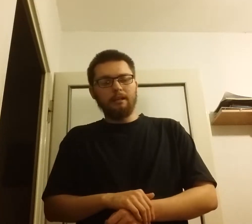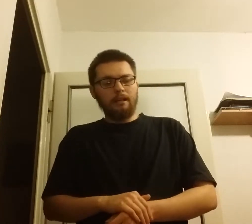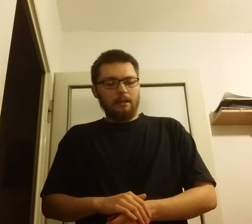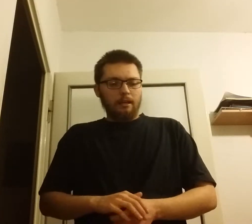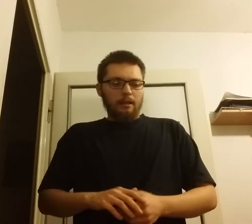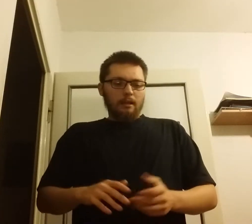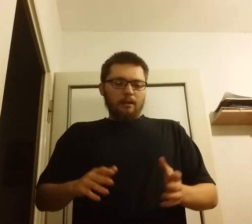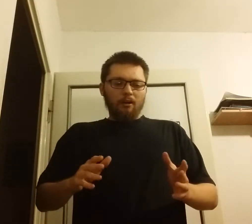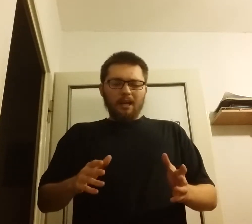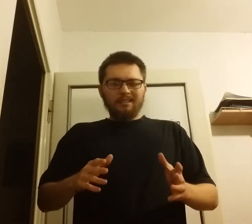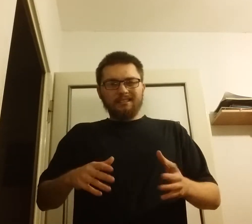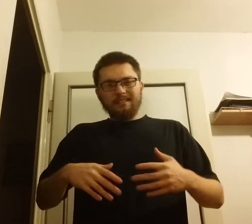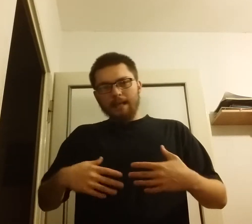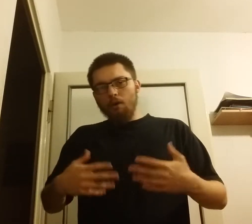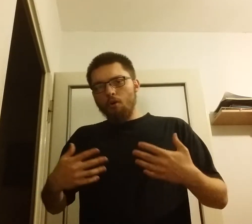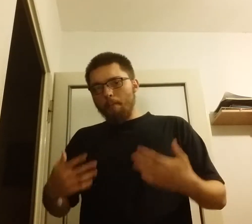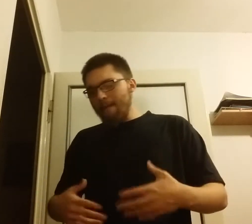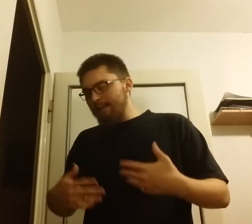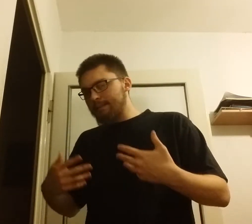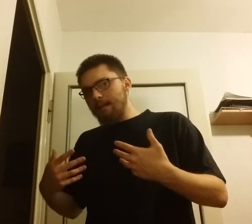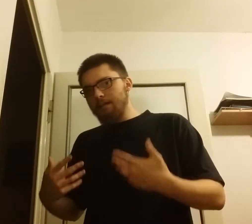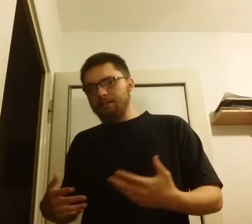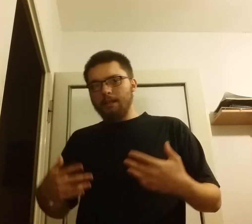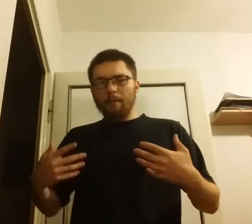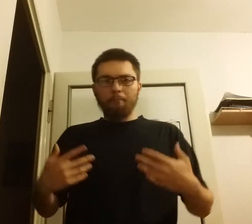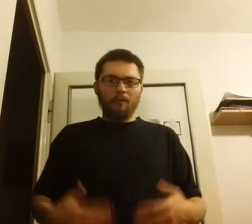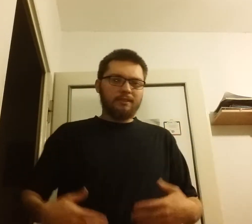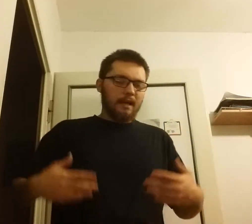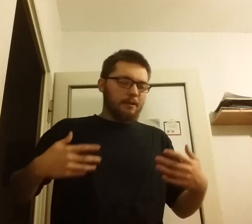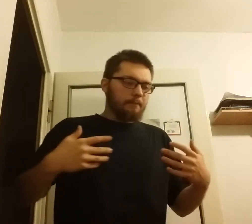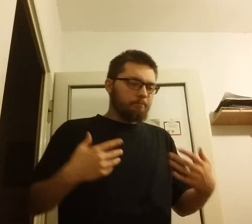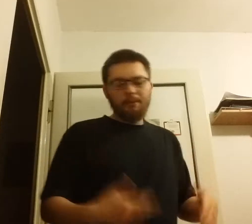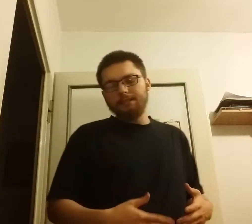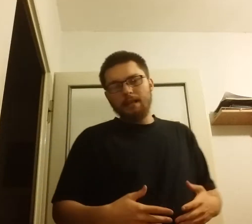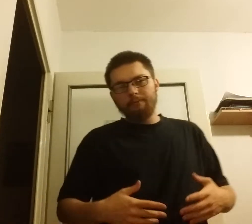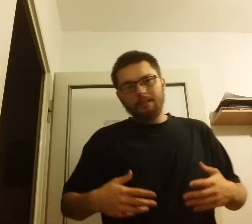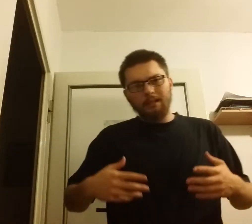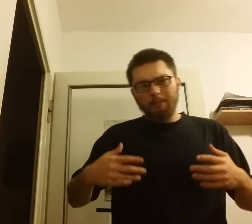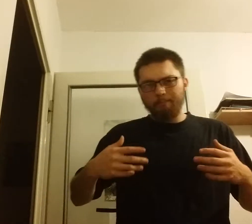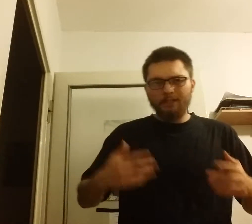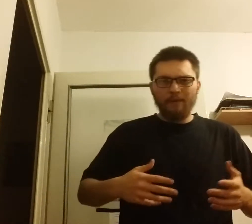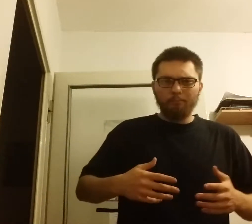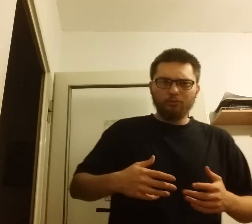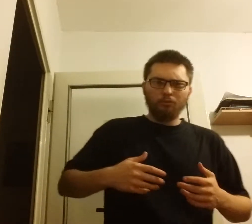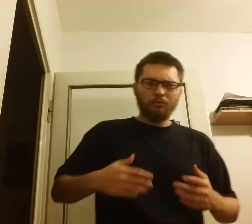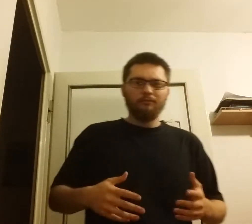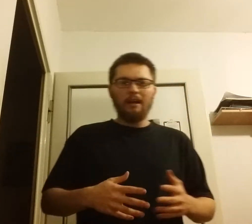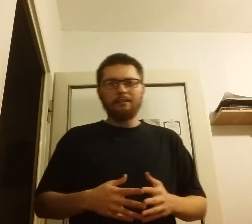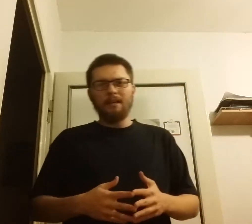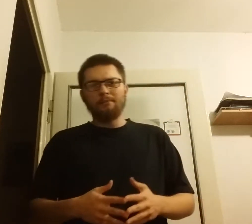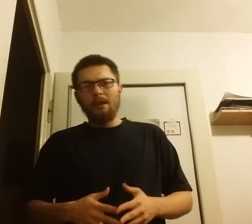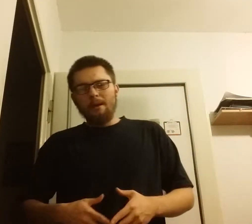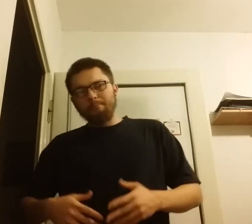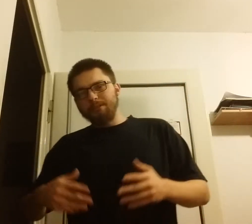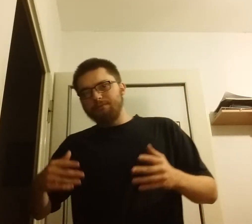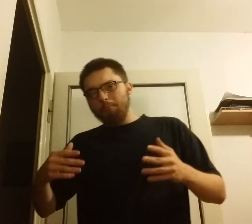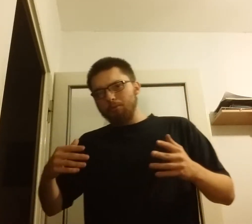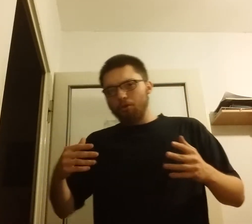oraz całą masę innych powstań bitew, tak jak bitwa pod Grunwaldem, bitwa pod